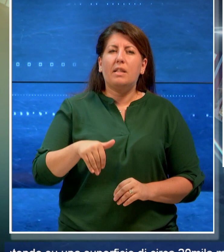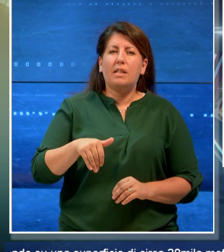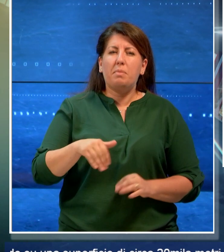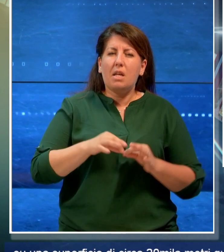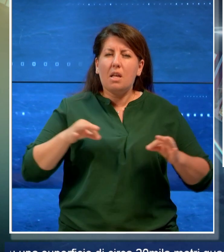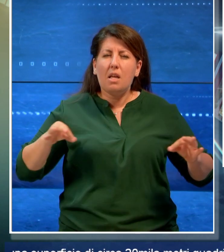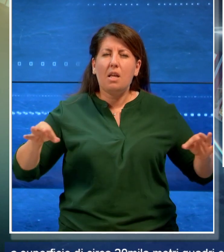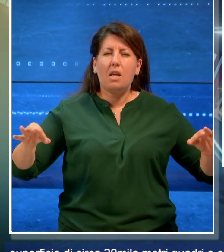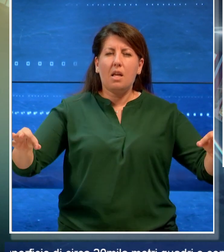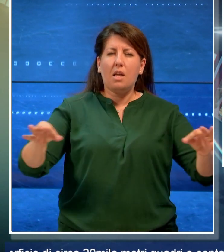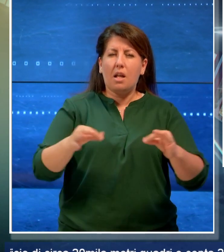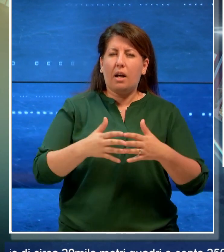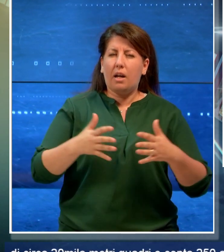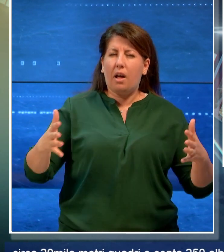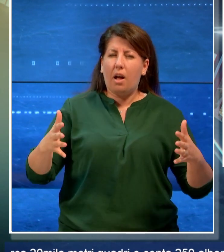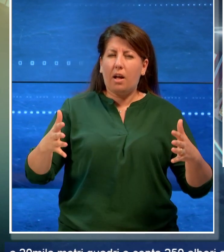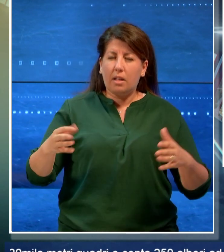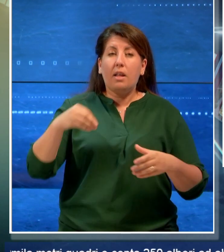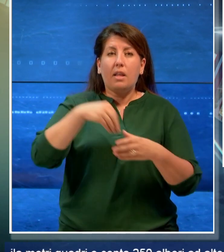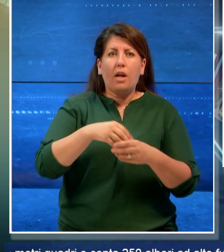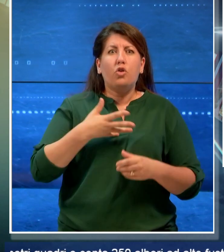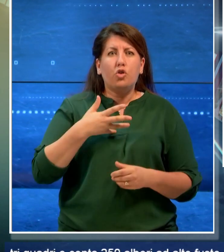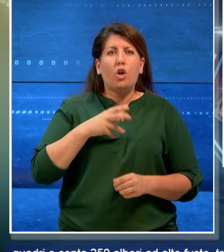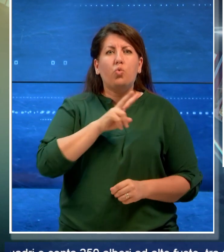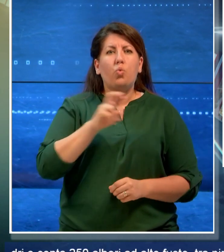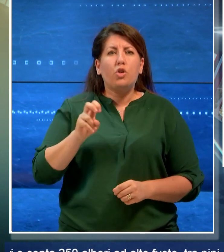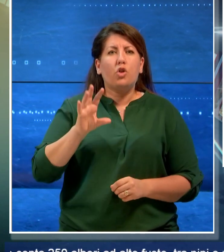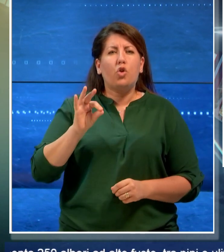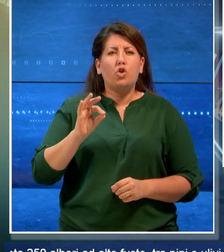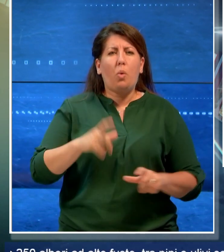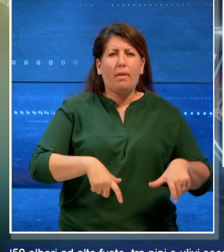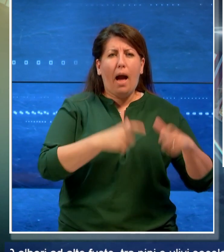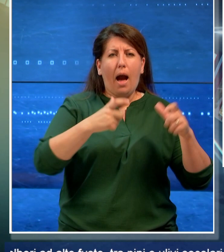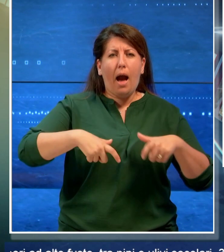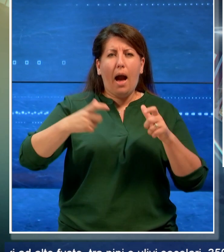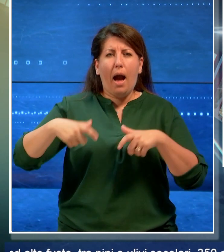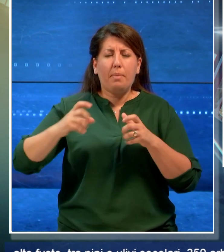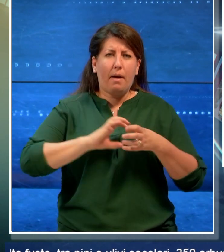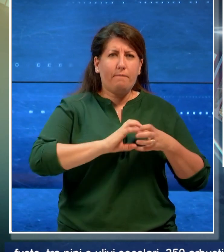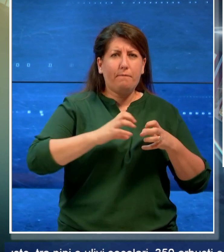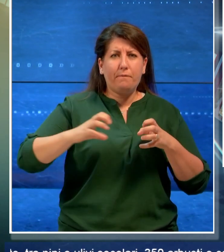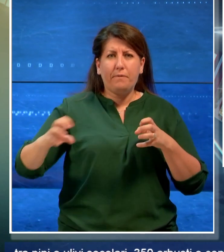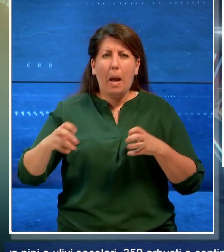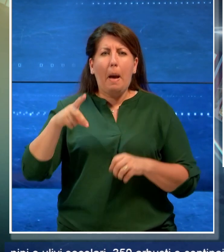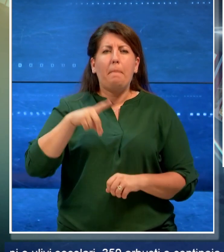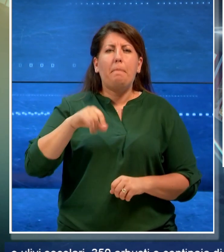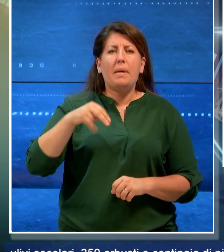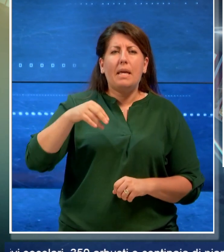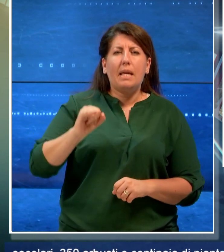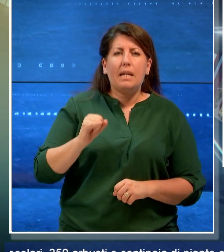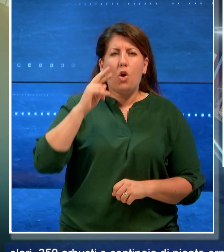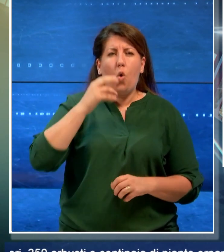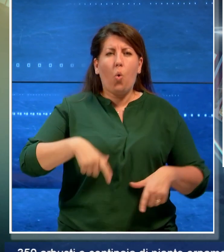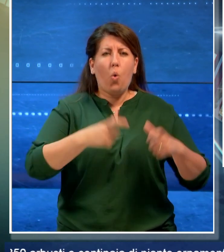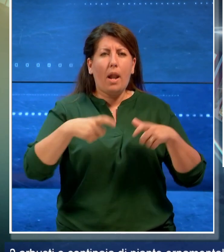quadri e conta 250 alberi, trappini e olivi secolari.